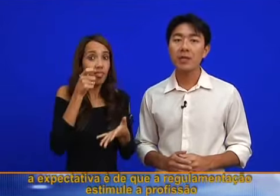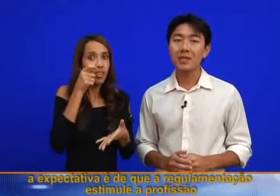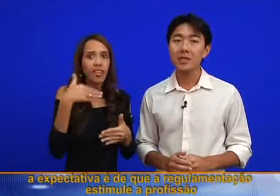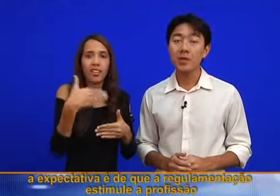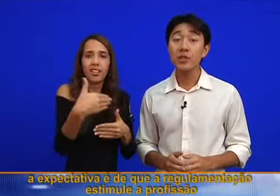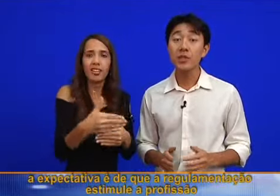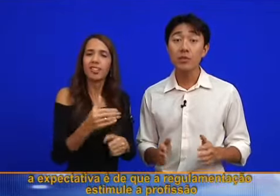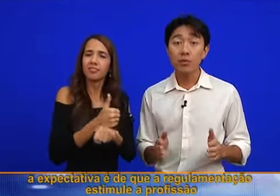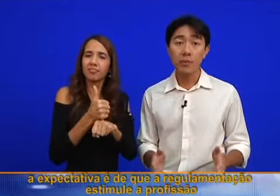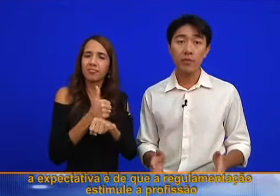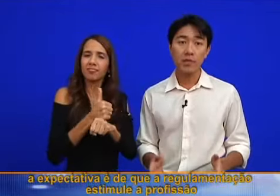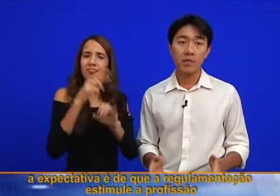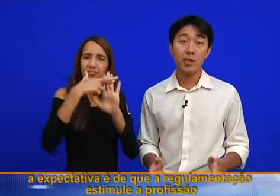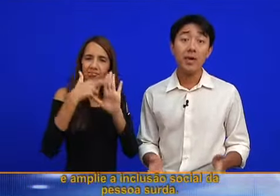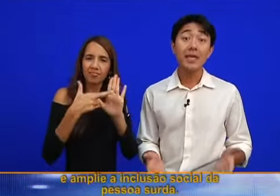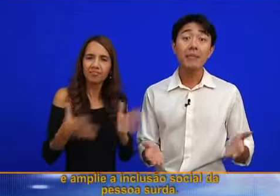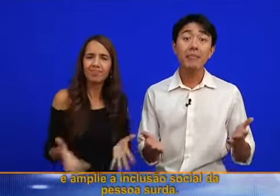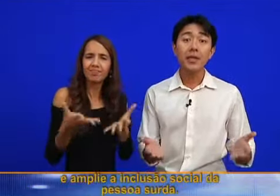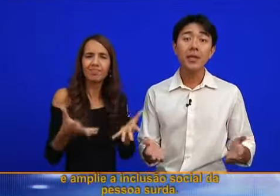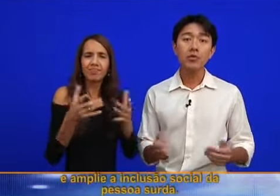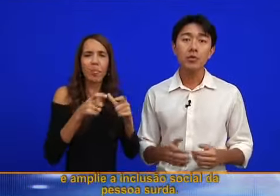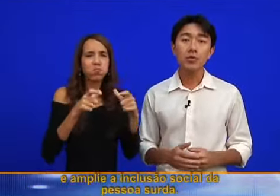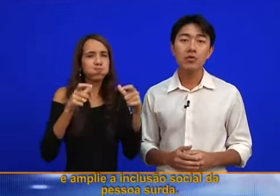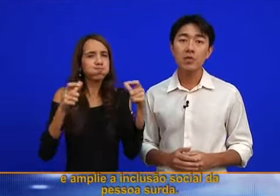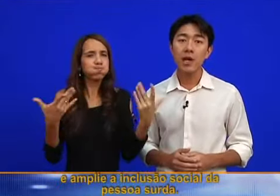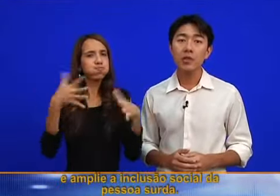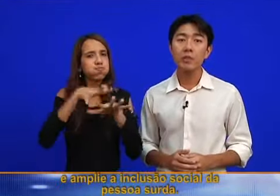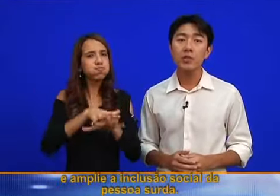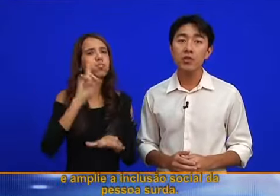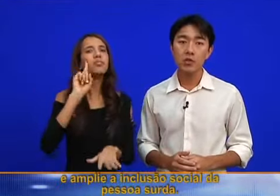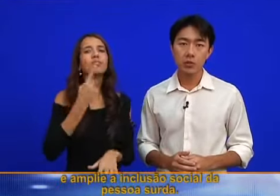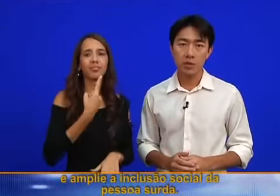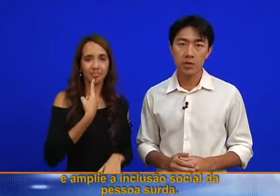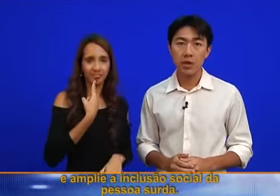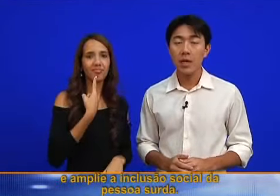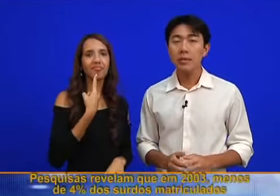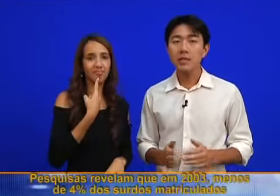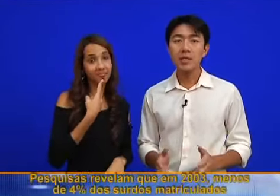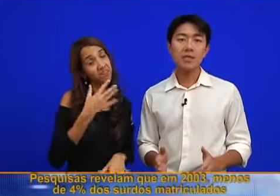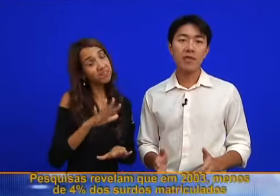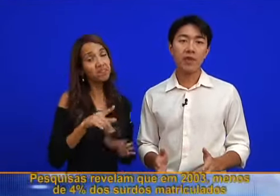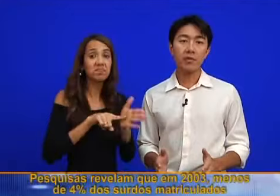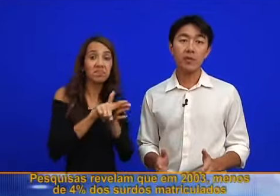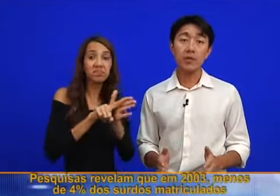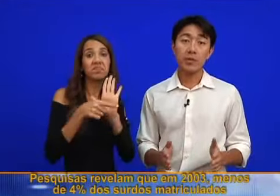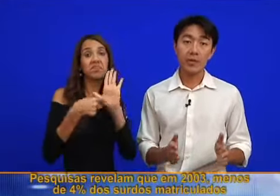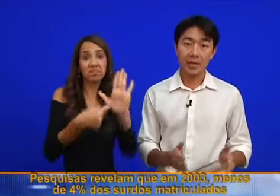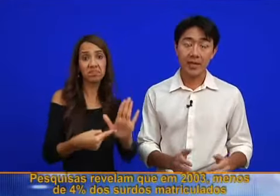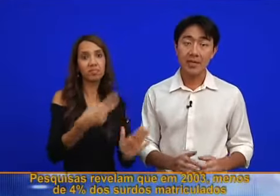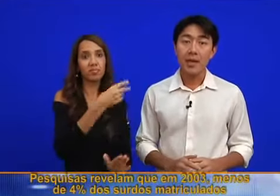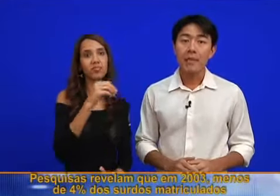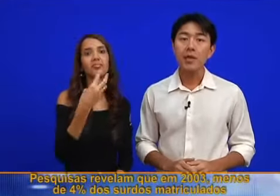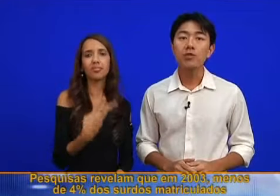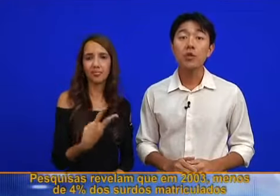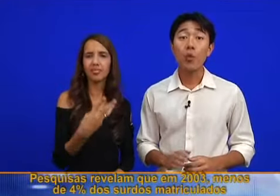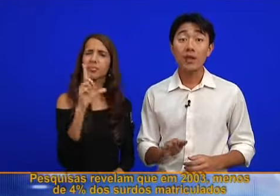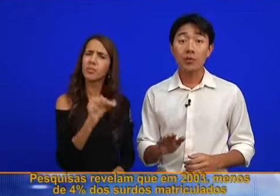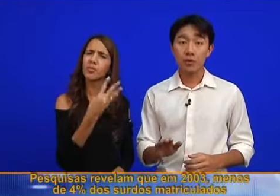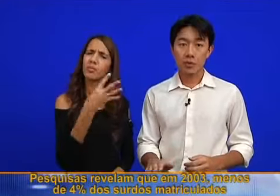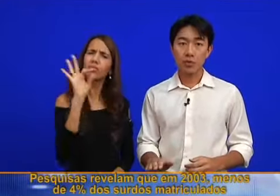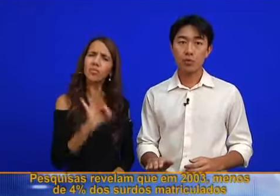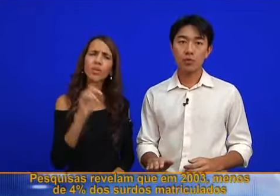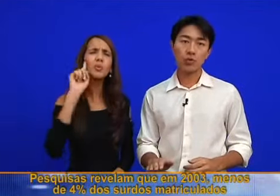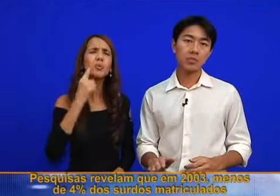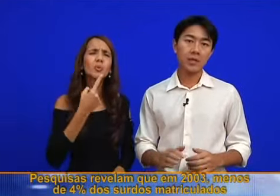é de que a regulamentação estimule a profissão e amplie a inclusão social da pessoa surda. Pesquisas revelam que em 2003, menos de